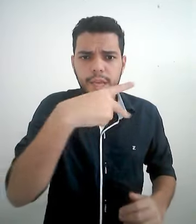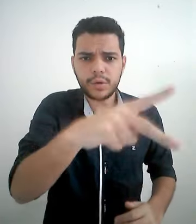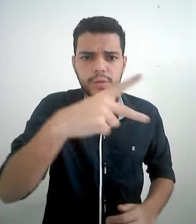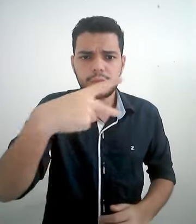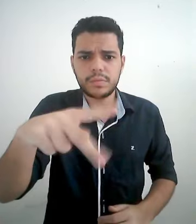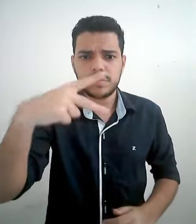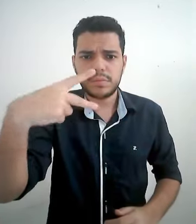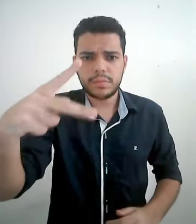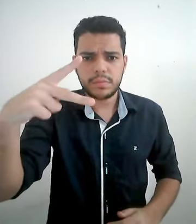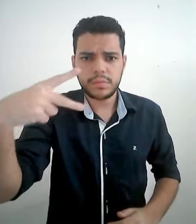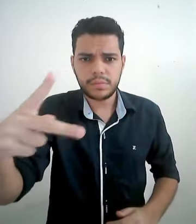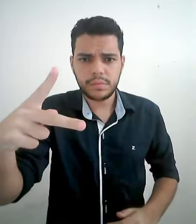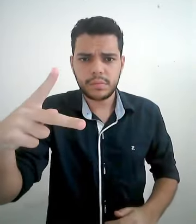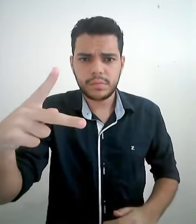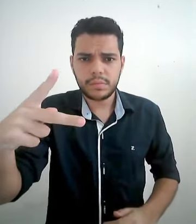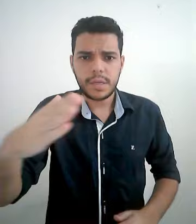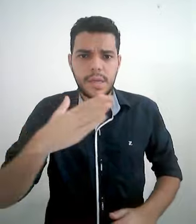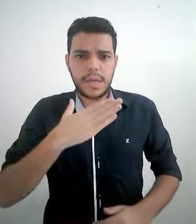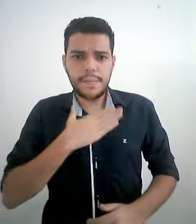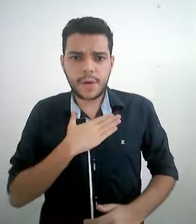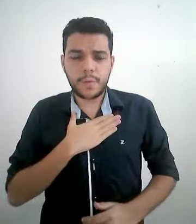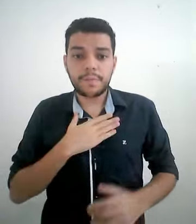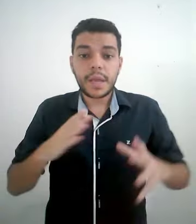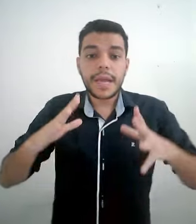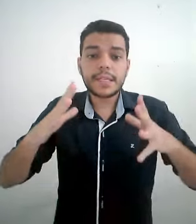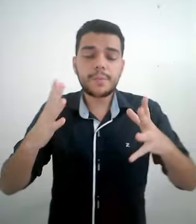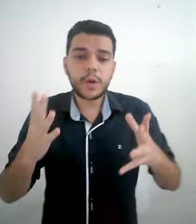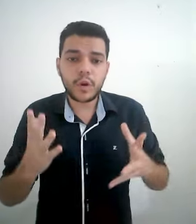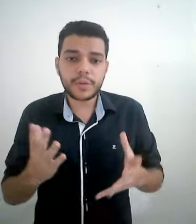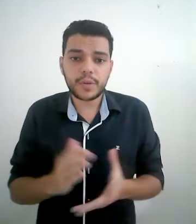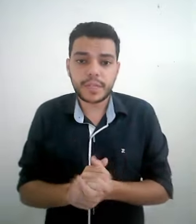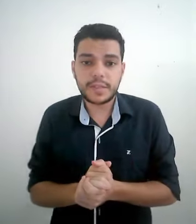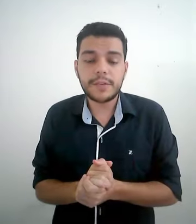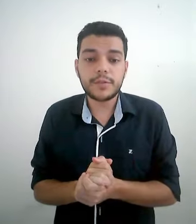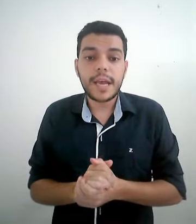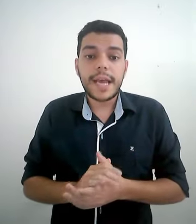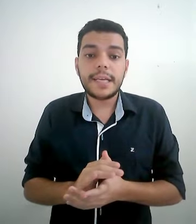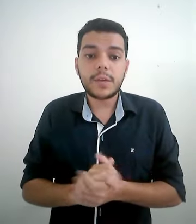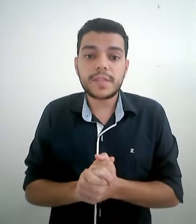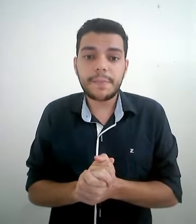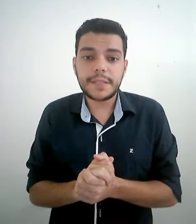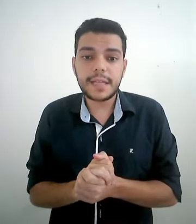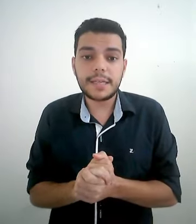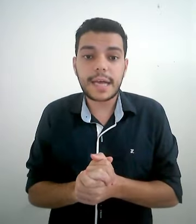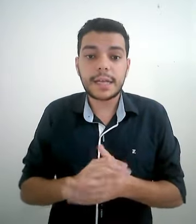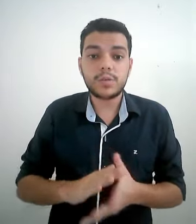teus e meu. Esses pronomes possessivos, eles são sempre sinalizados